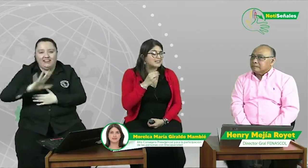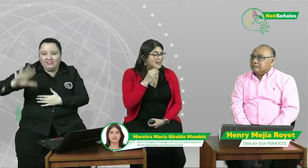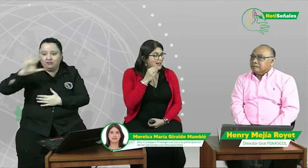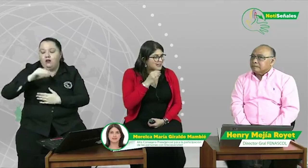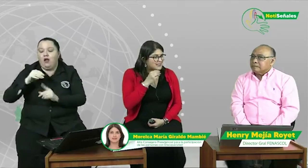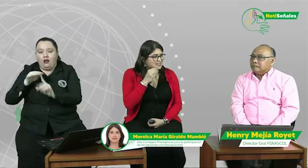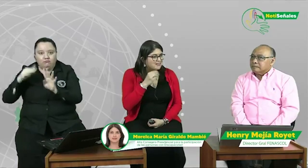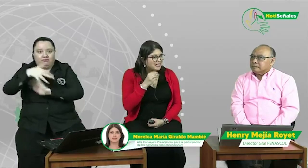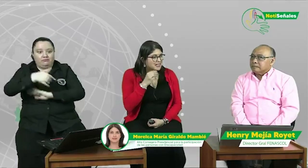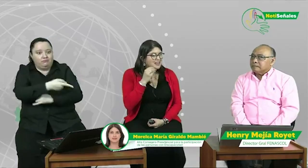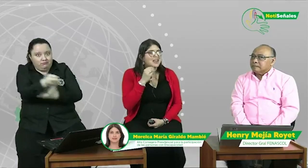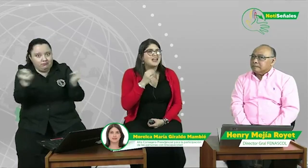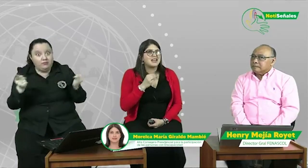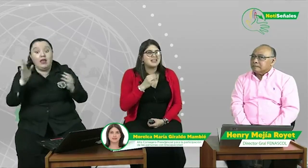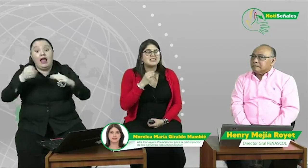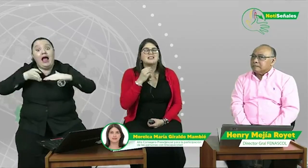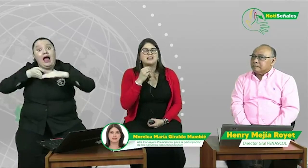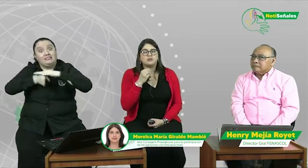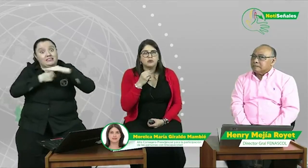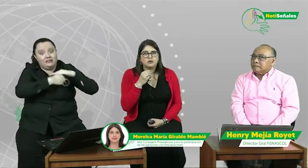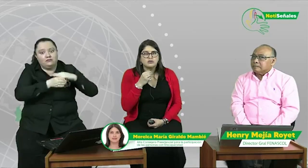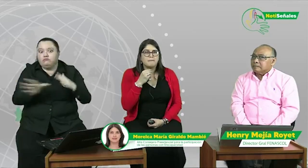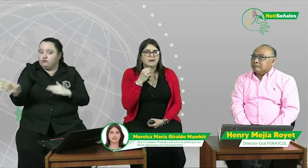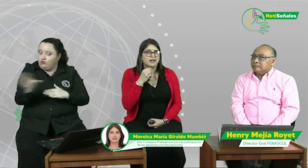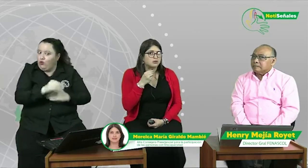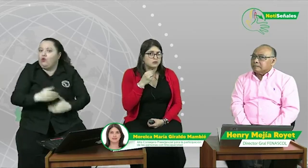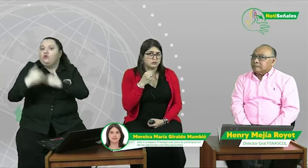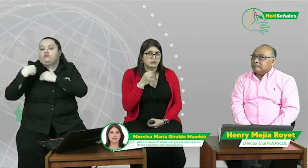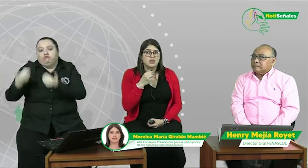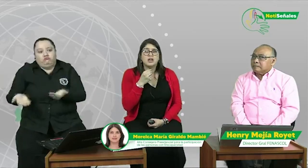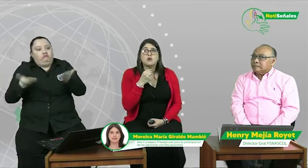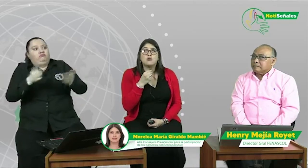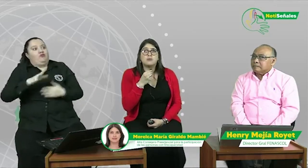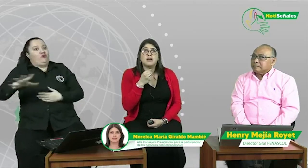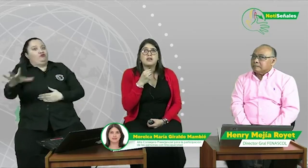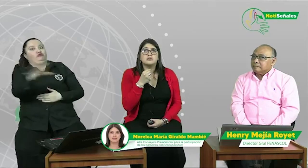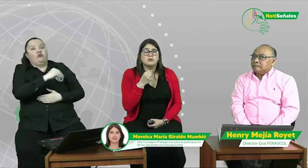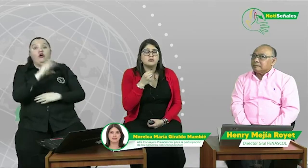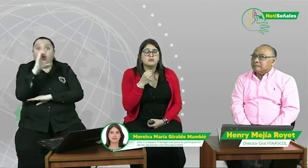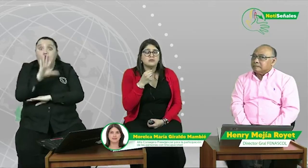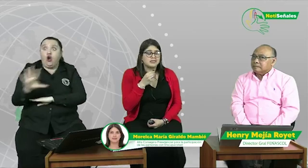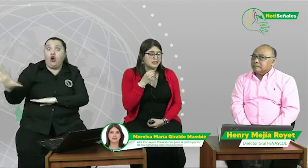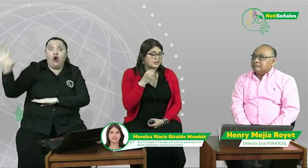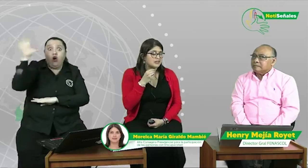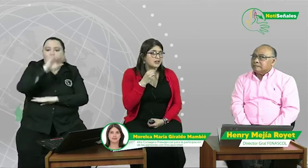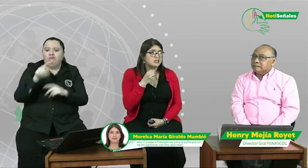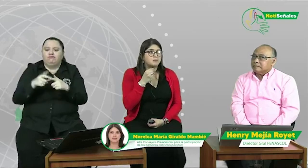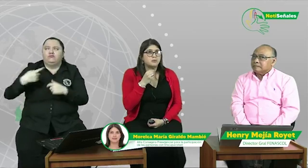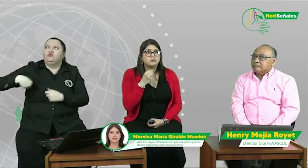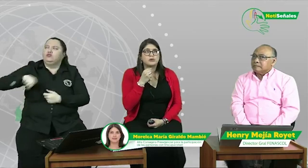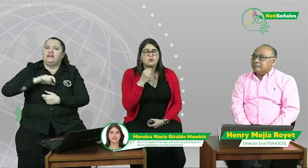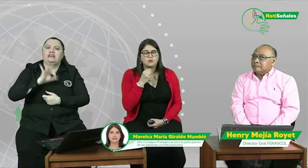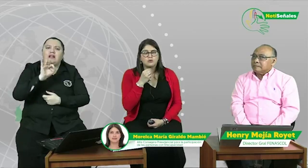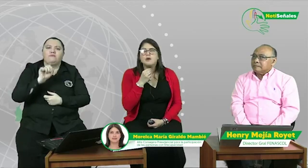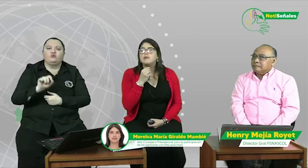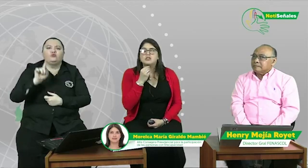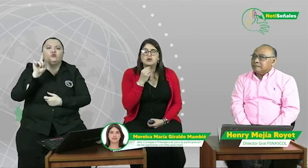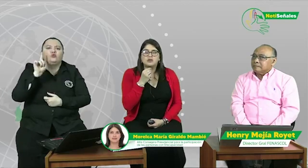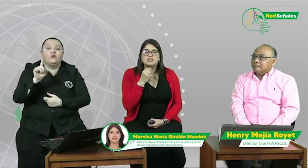la accesibilidad es de todos y para todos en Colombia somos más de 3.1 millones de